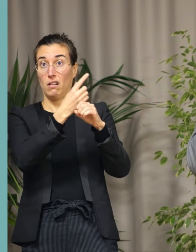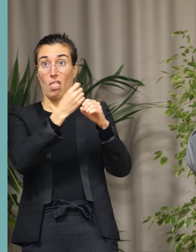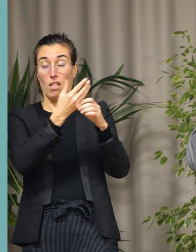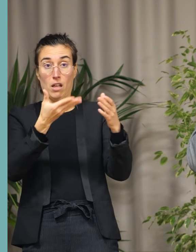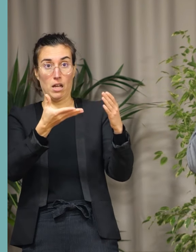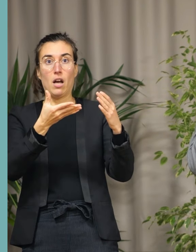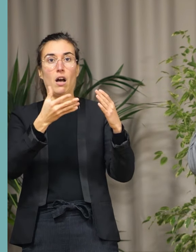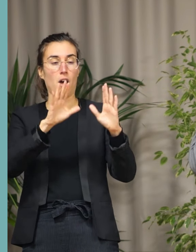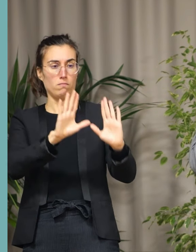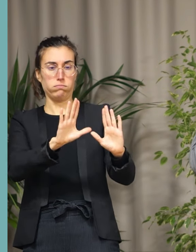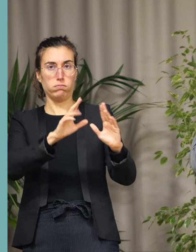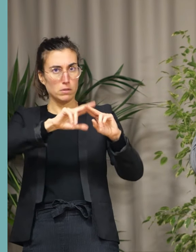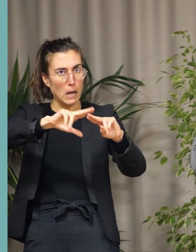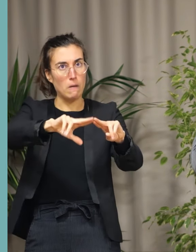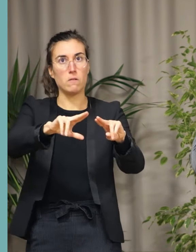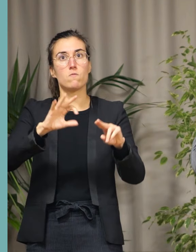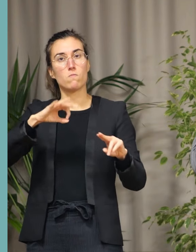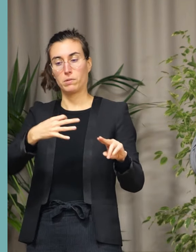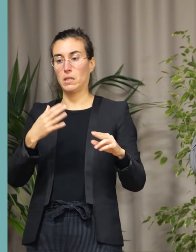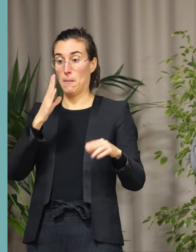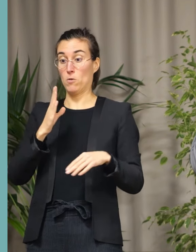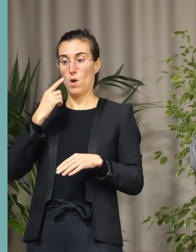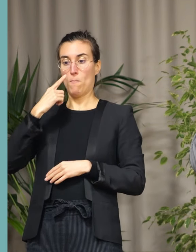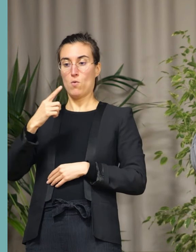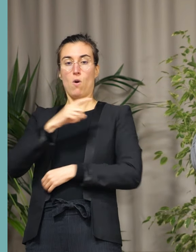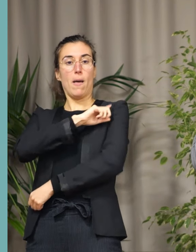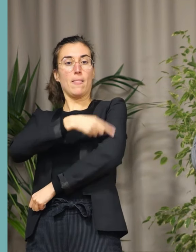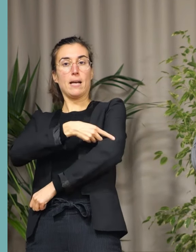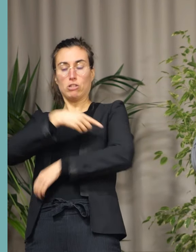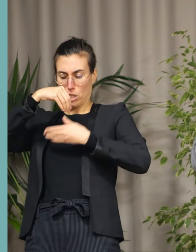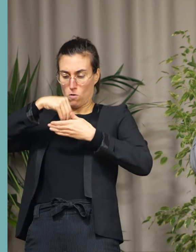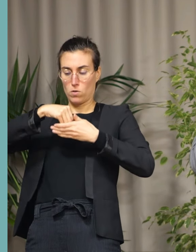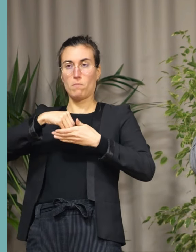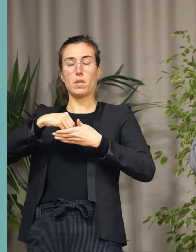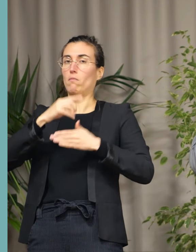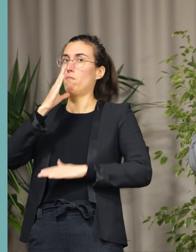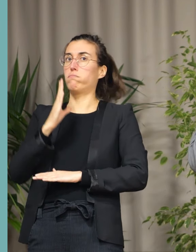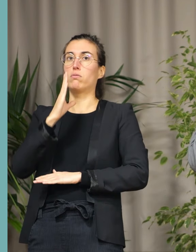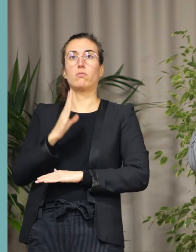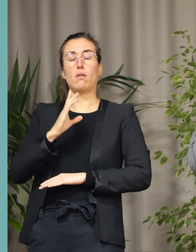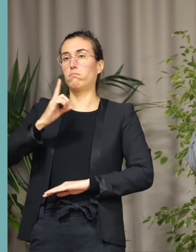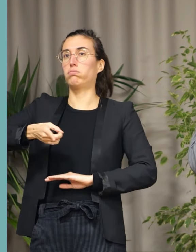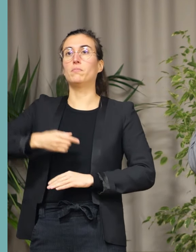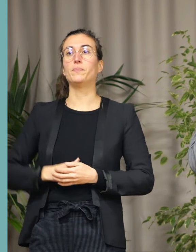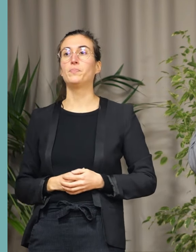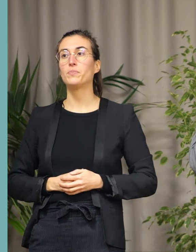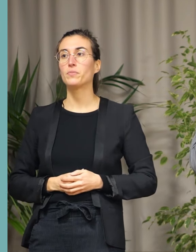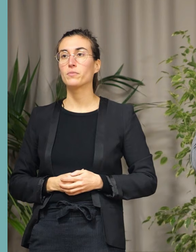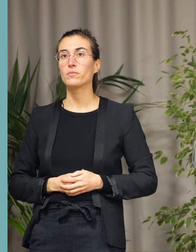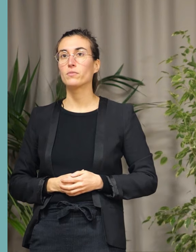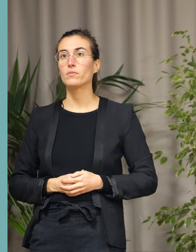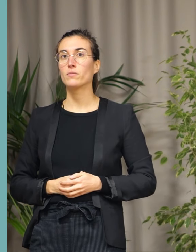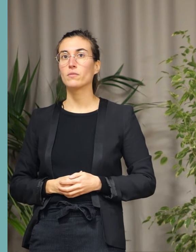est plus que jamais d'actualité pour des économies d'énergie indispensables. Dès la mi-janvier,